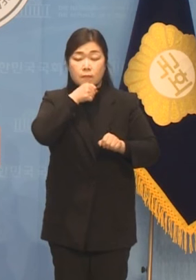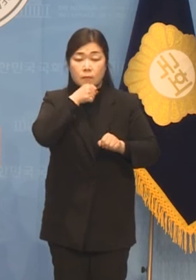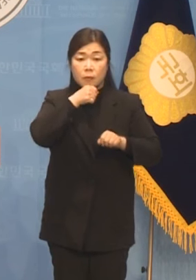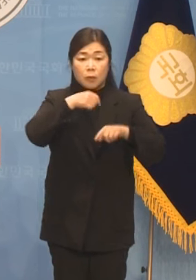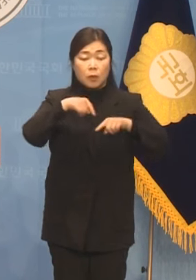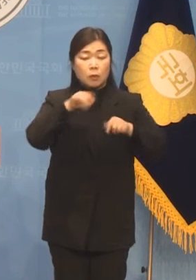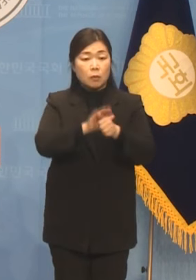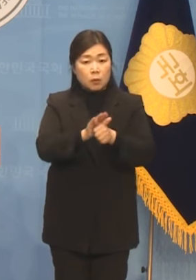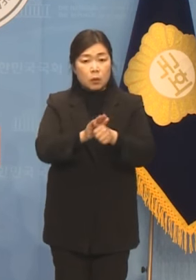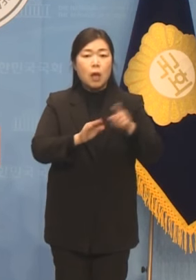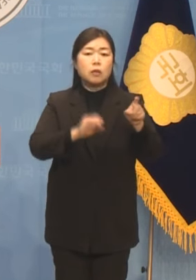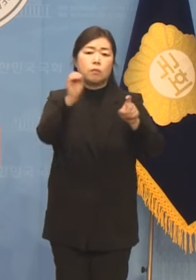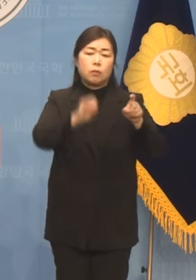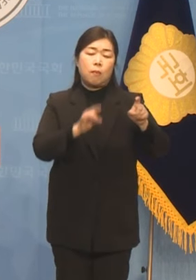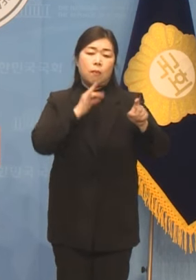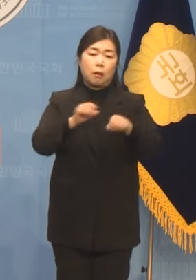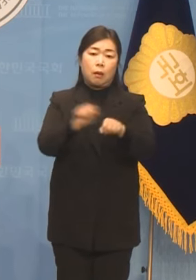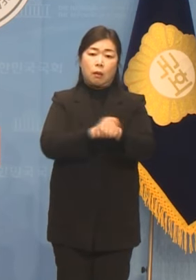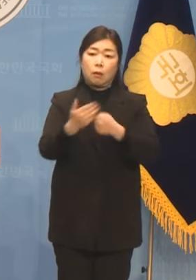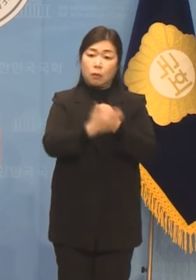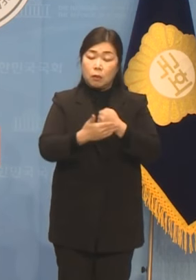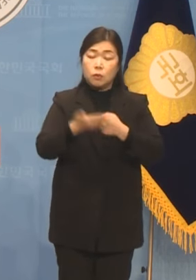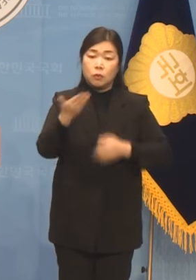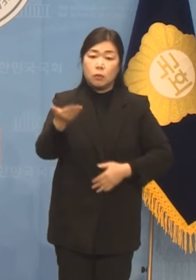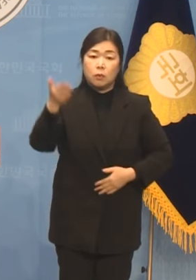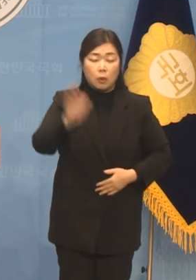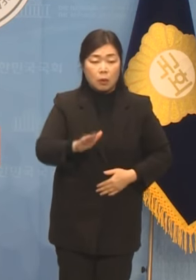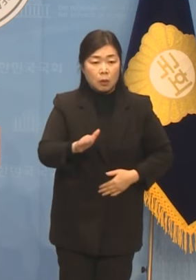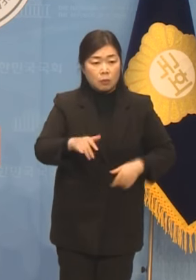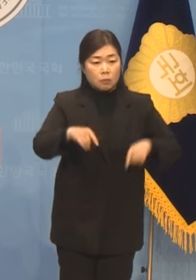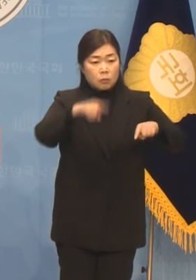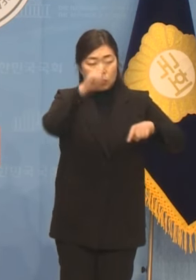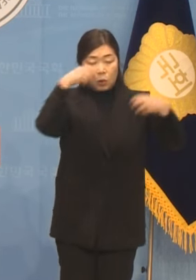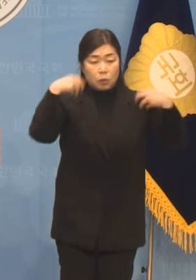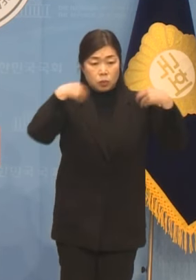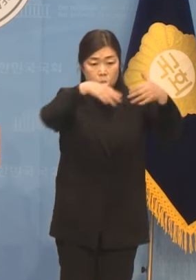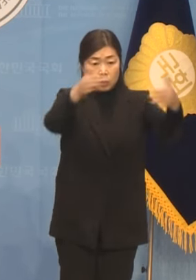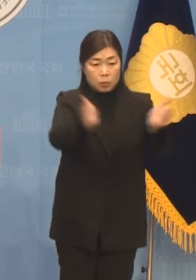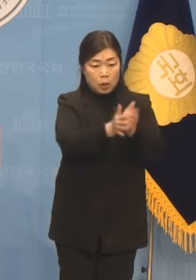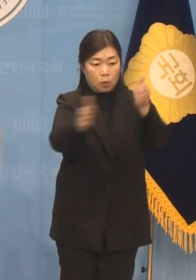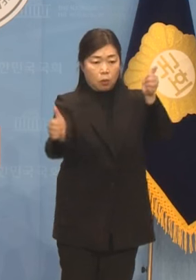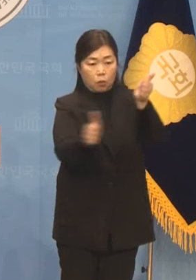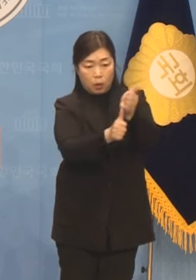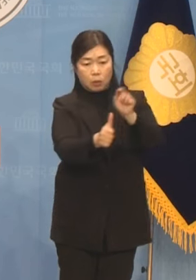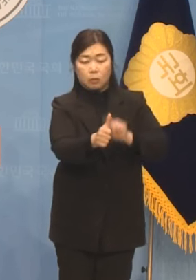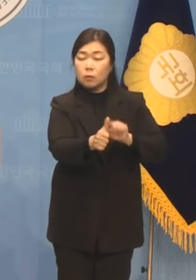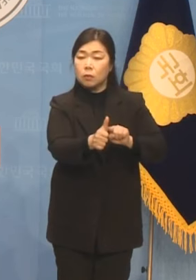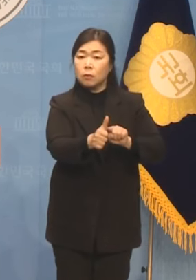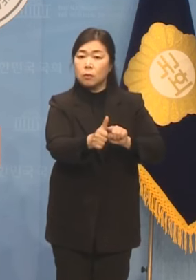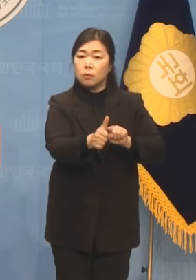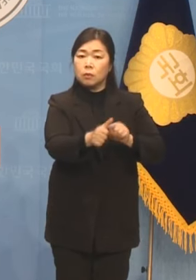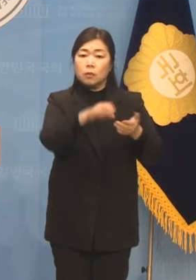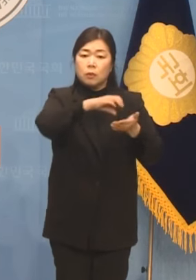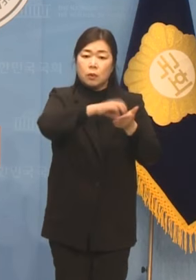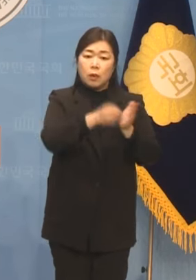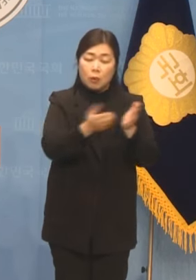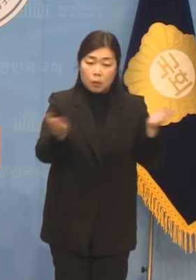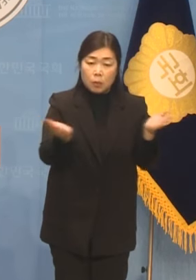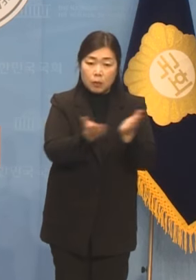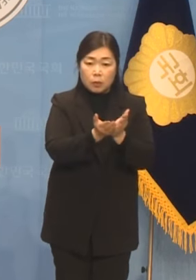있는 상황에서 차관급 대우, 차관급 정무직 규정을 적용받고 있는 고검장 출신에 대한